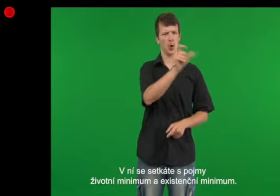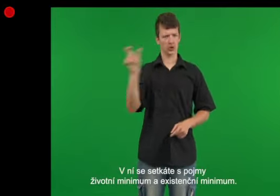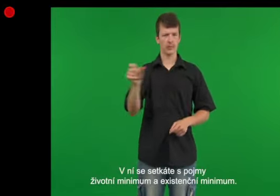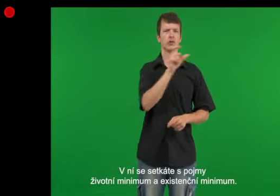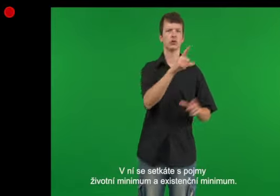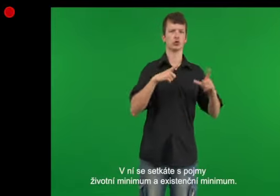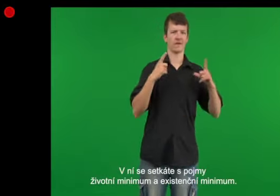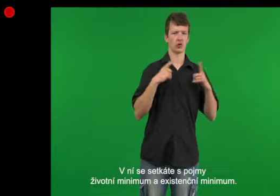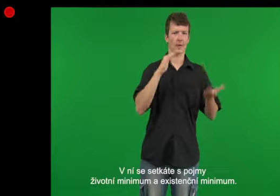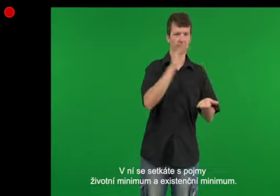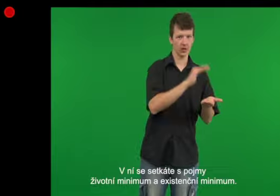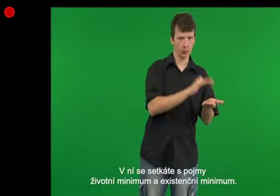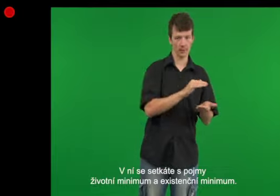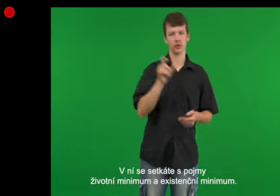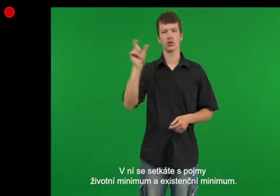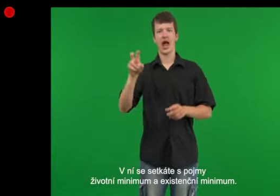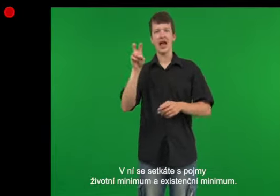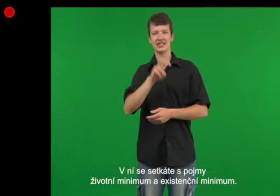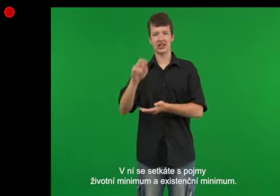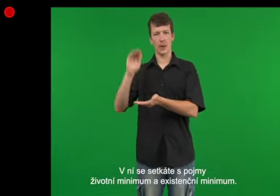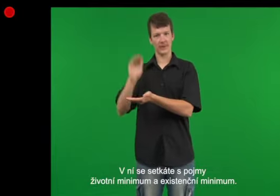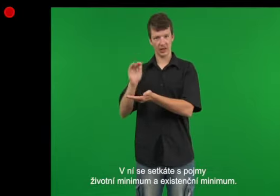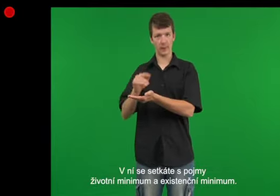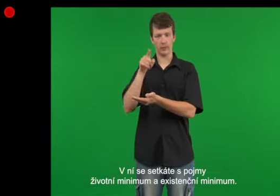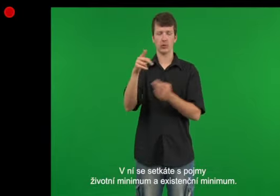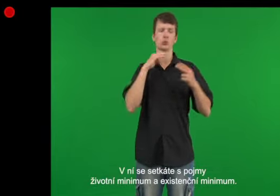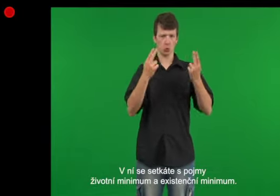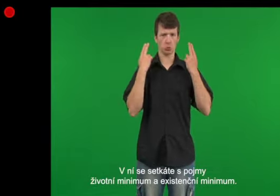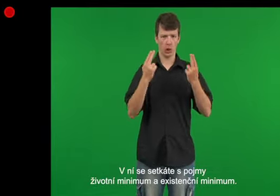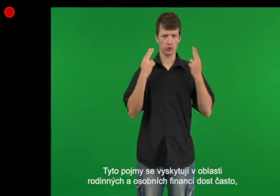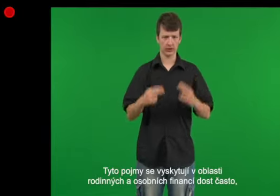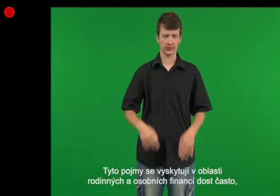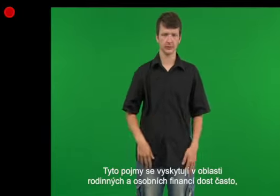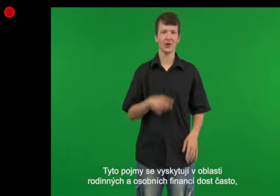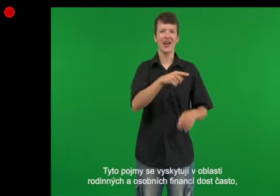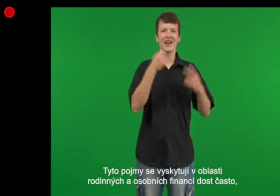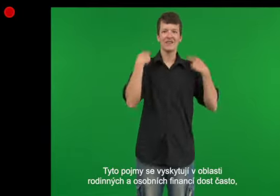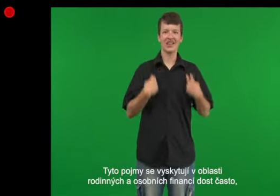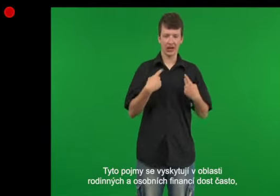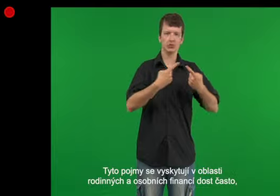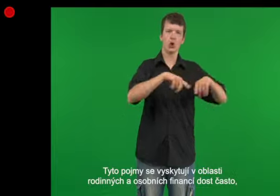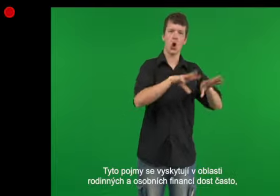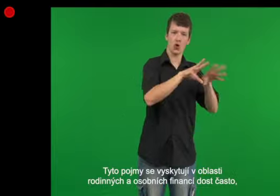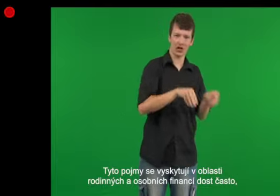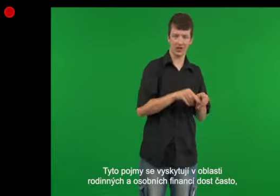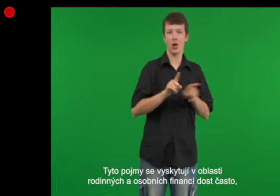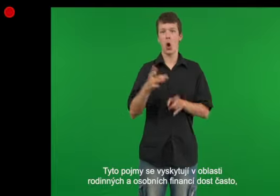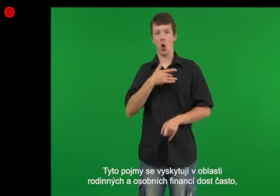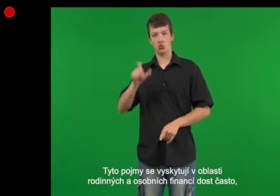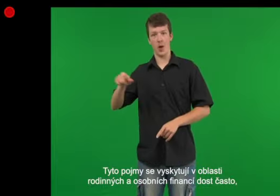životní minimum a existenční minimum. Tyto pojmy se vyskytují v oblasti rodinných a